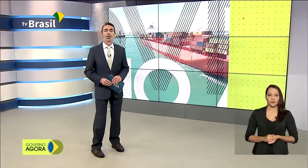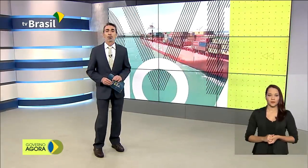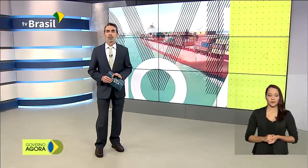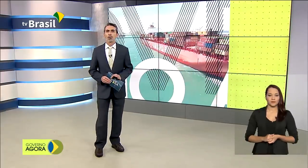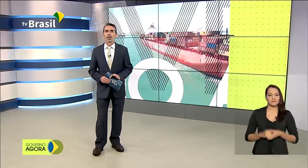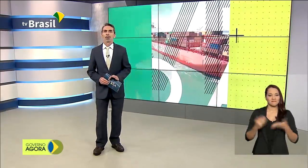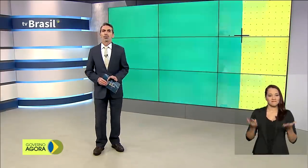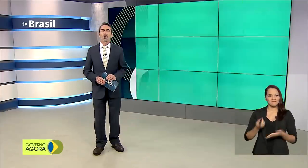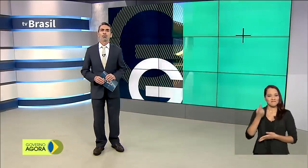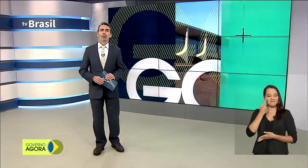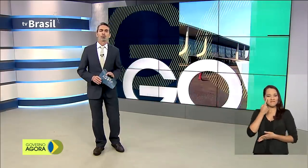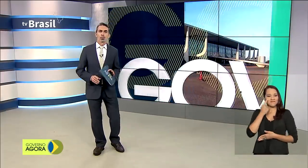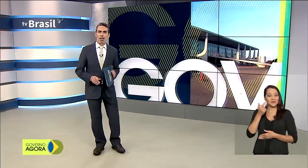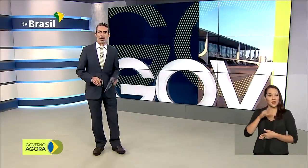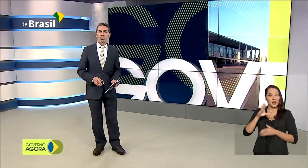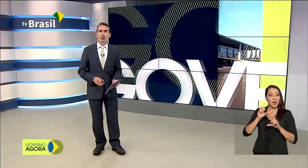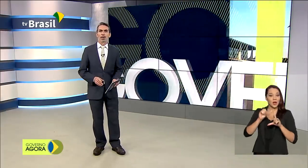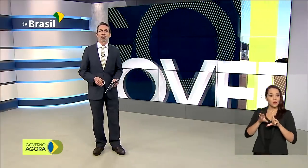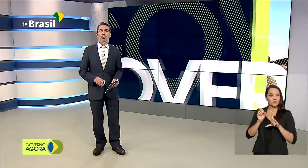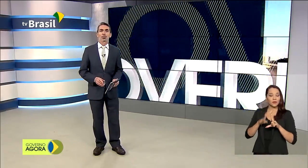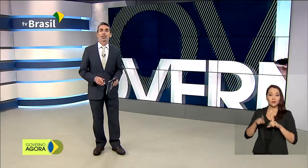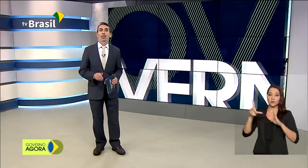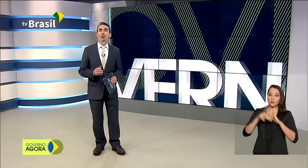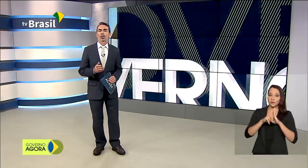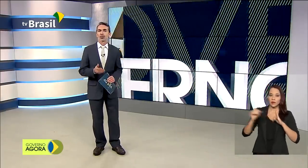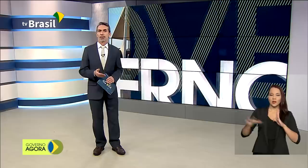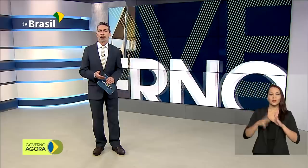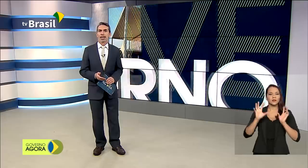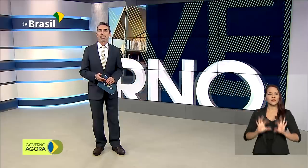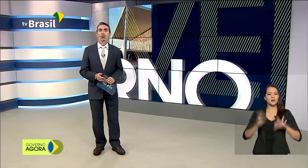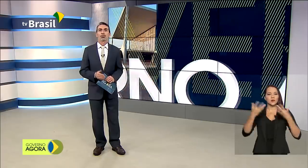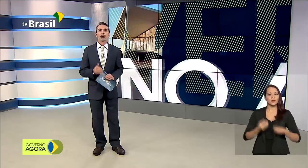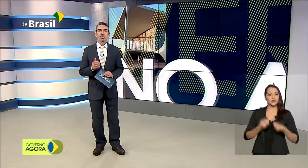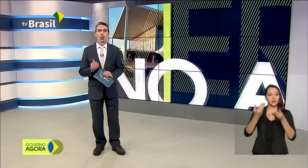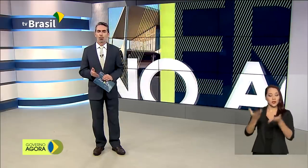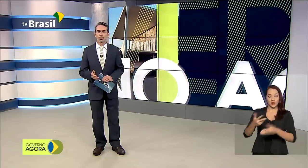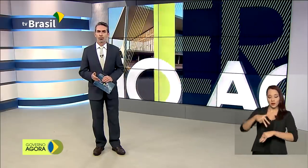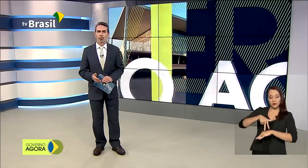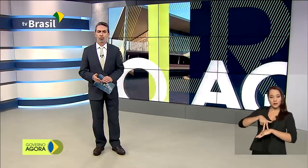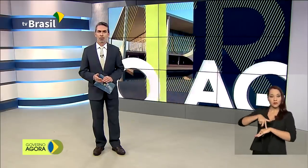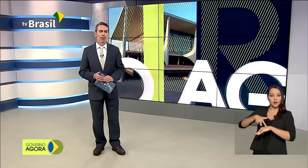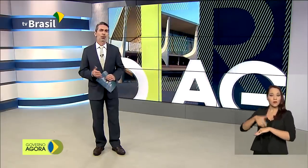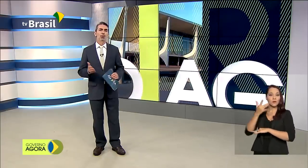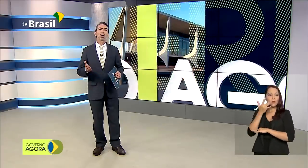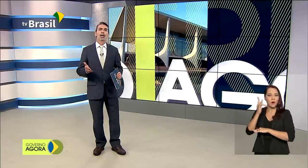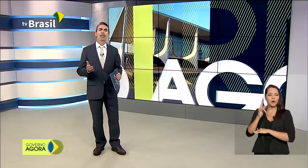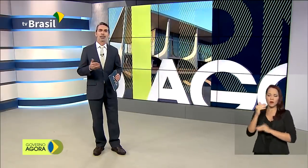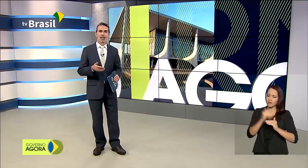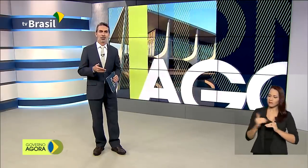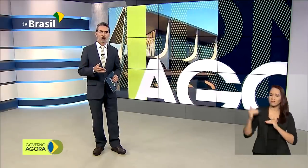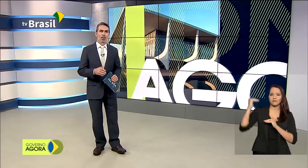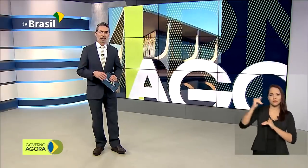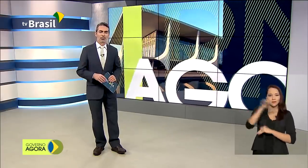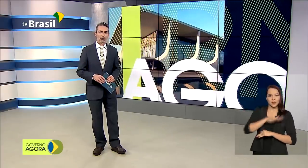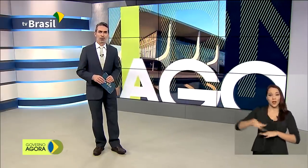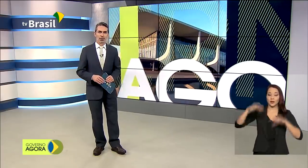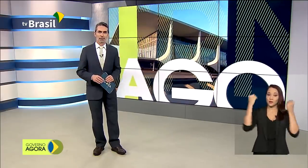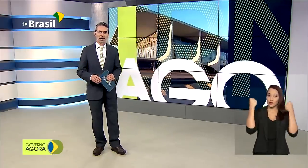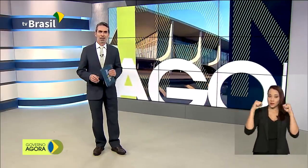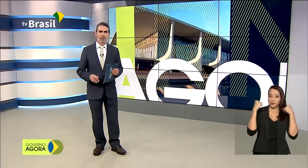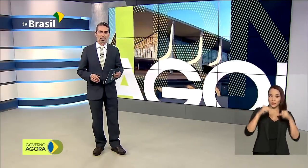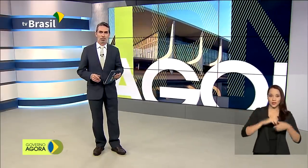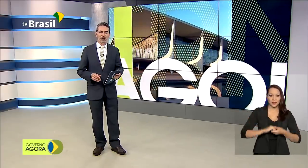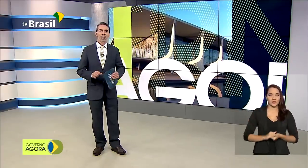Tá aí, nós acompanhamos ao vivo do Palácio do Planalto a cerimônia de entrega do Descóbulo de Ouro, a maior honraria na área de educação